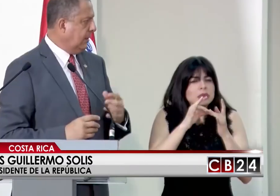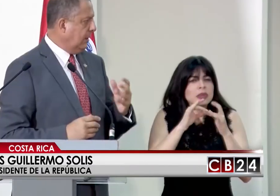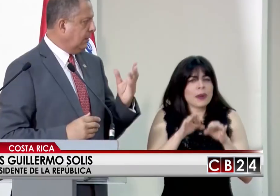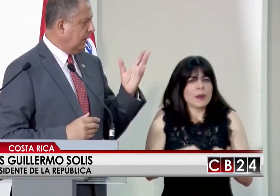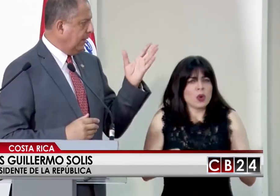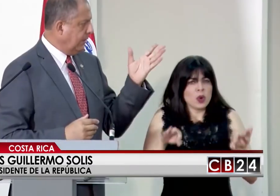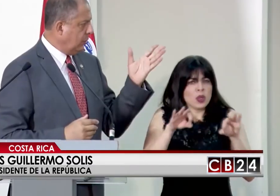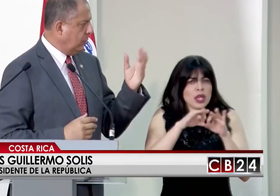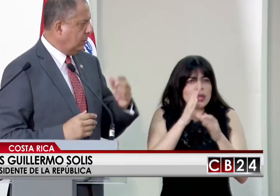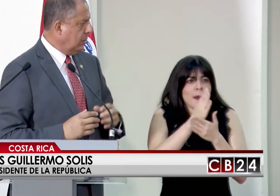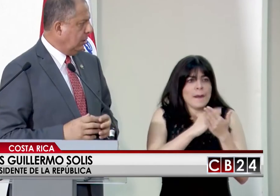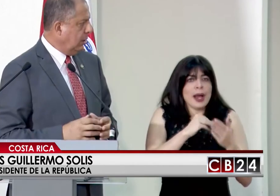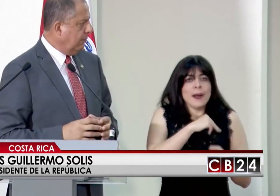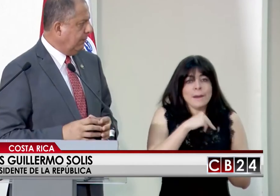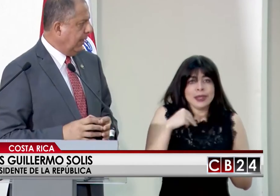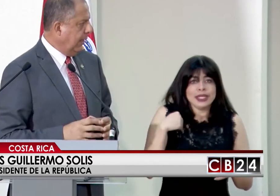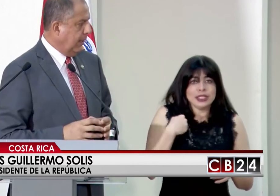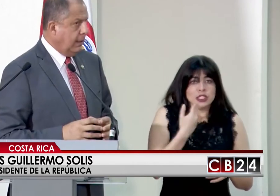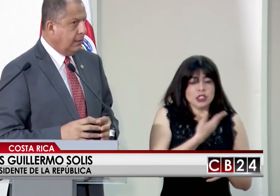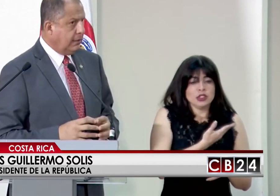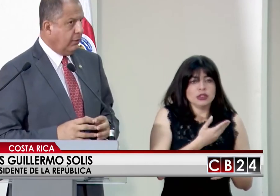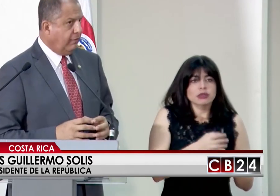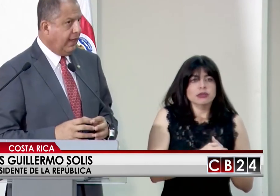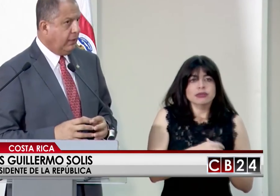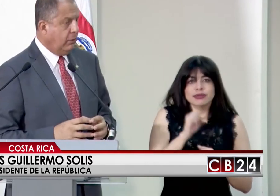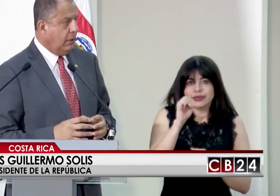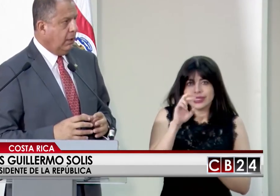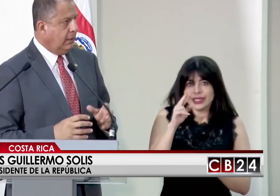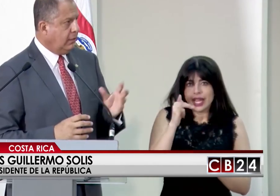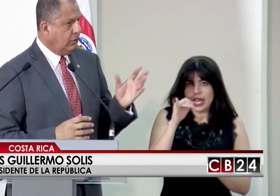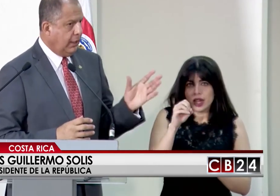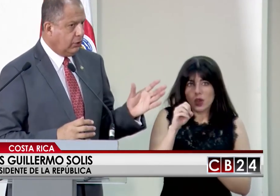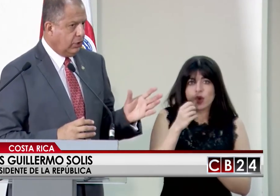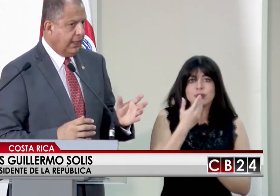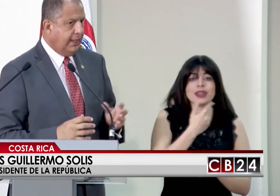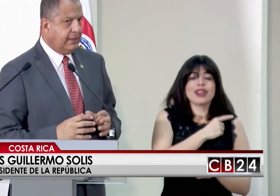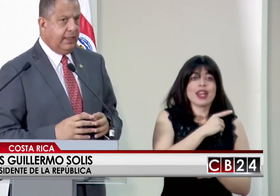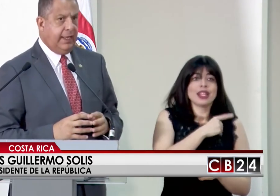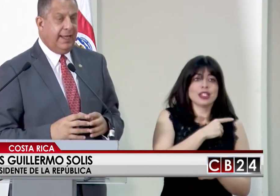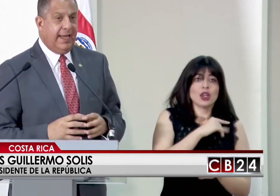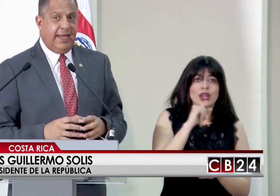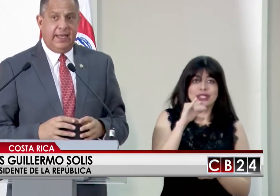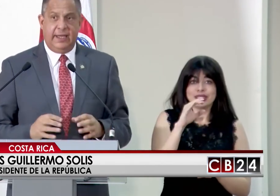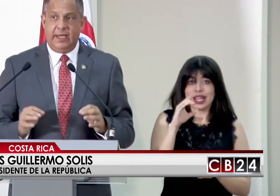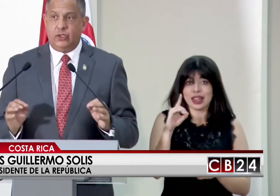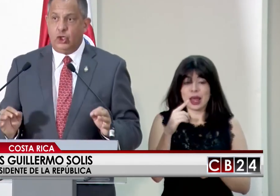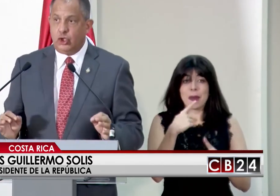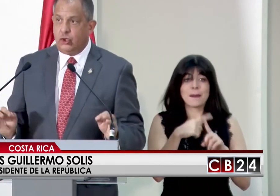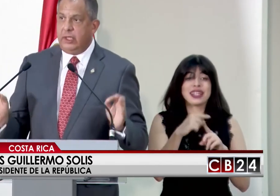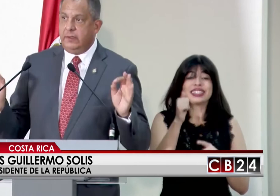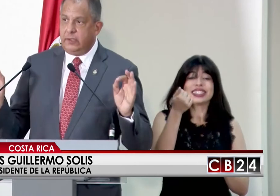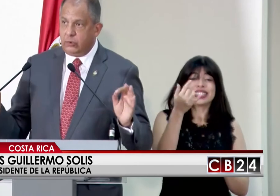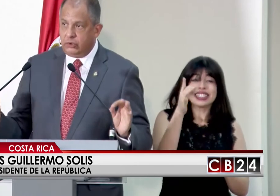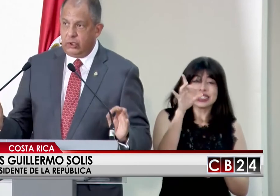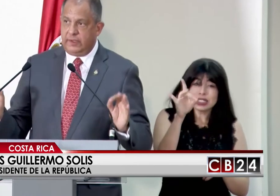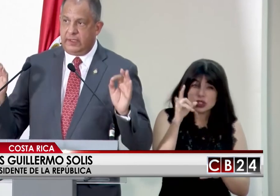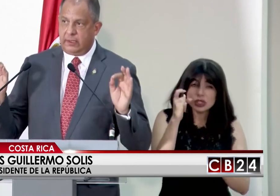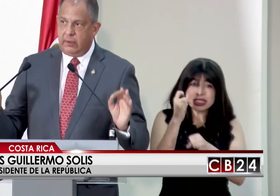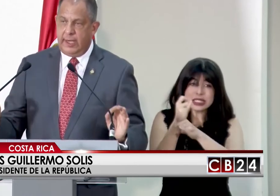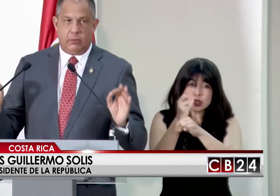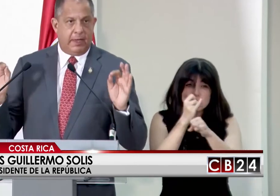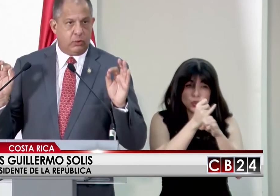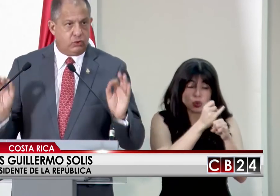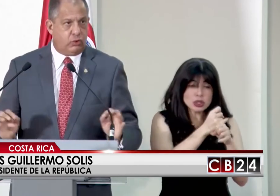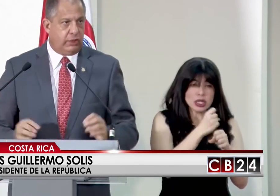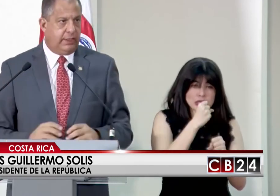importante del ministro Sergio Alfaro, del señor director de la ICD y de 18 instituciones